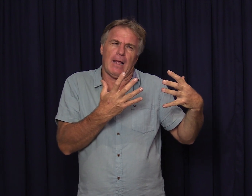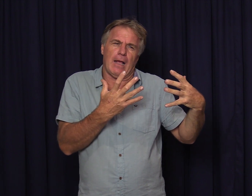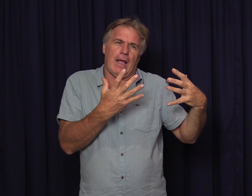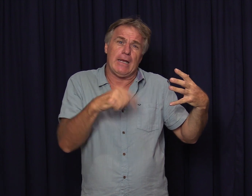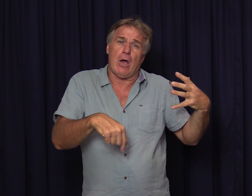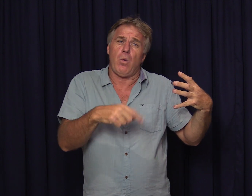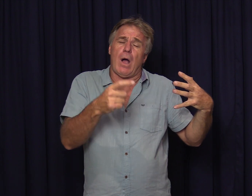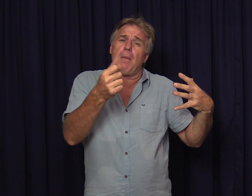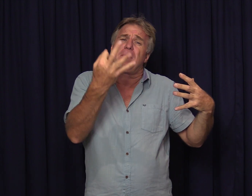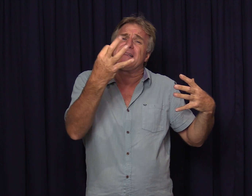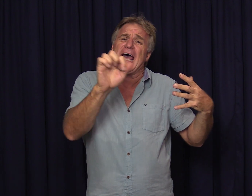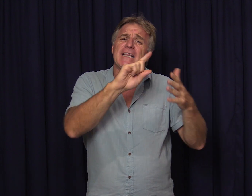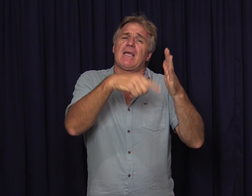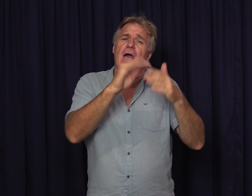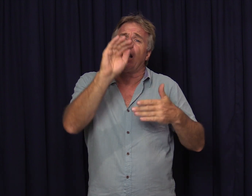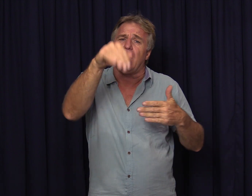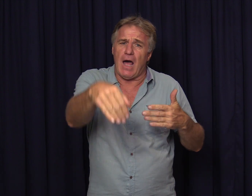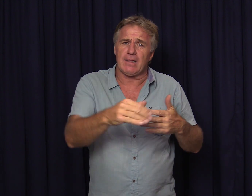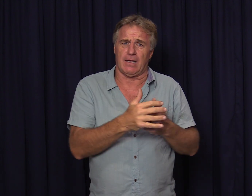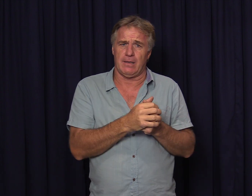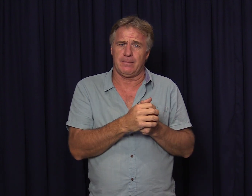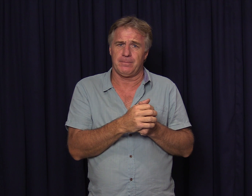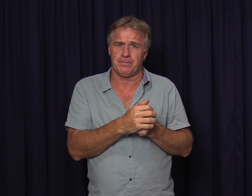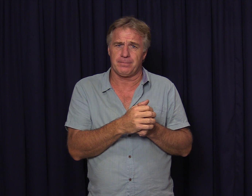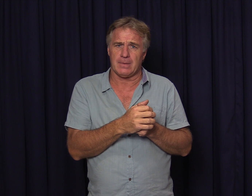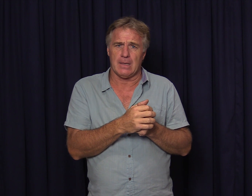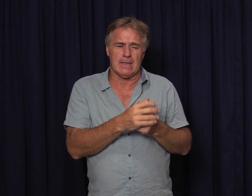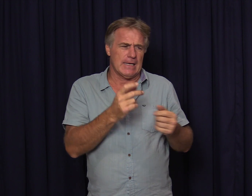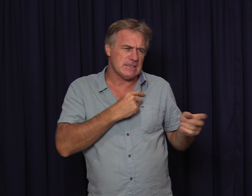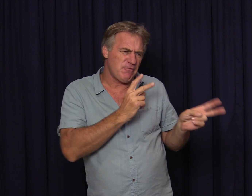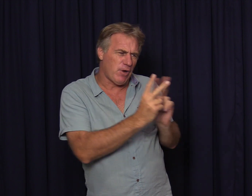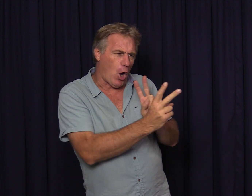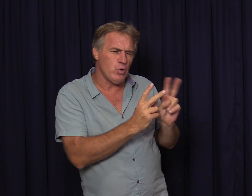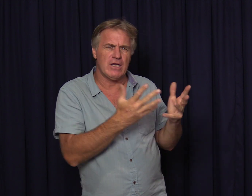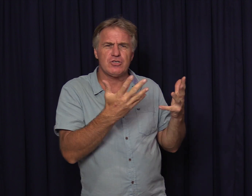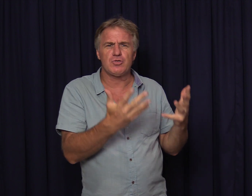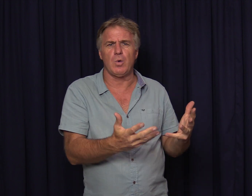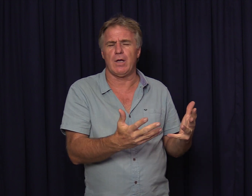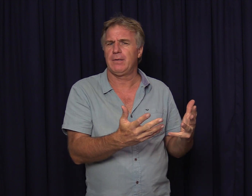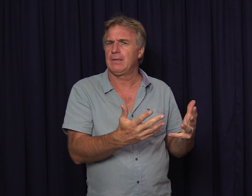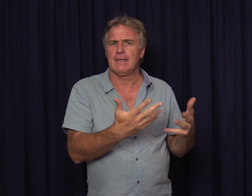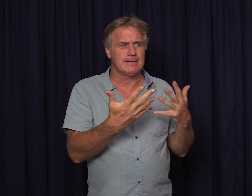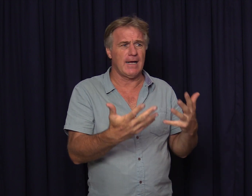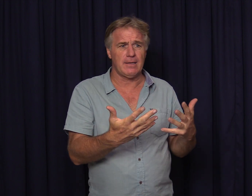en nou amper 30 jaar later is die verhouding so dat